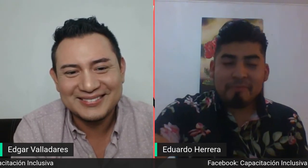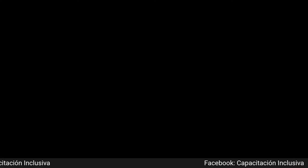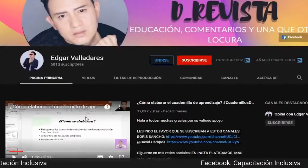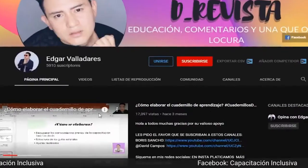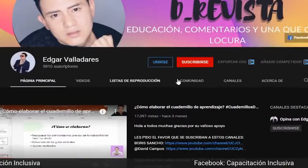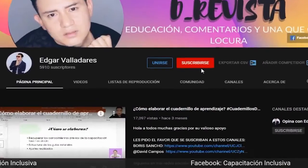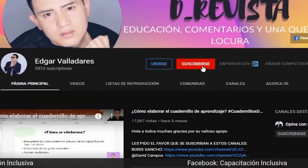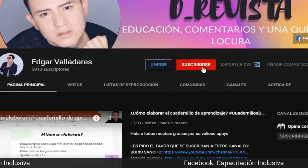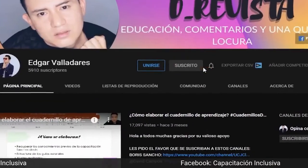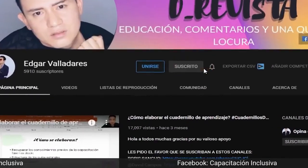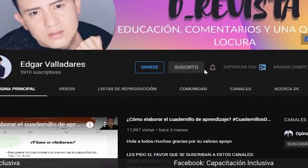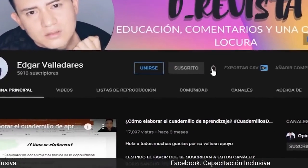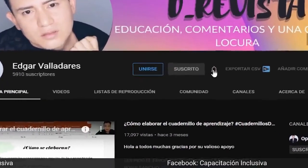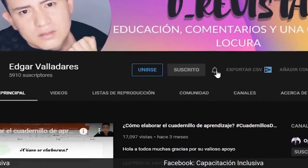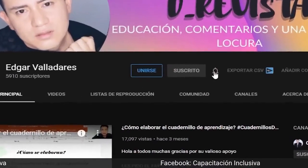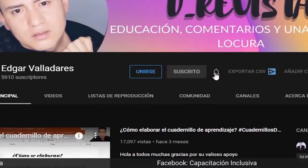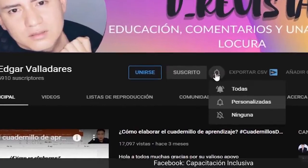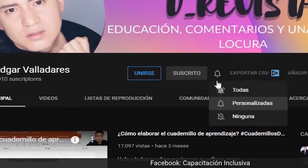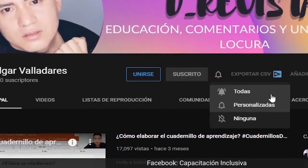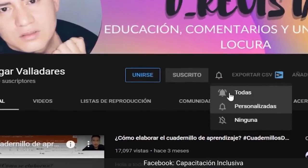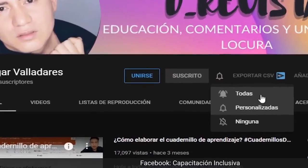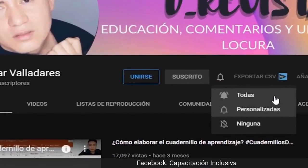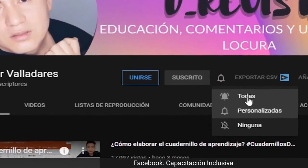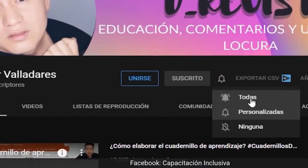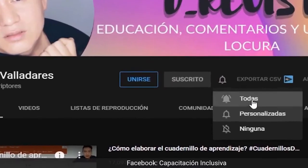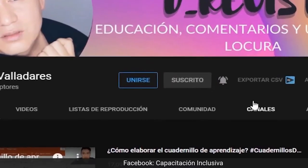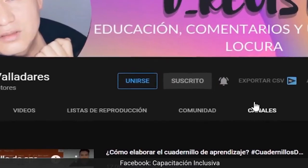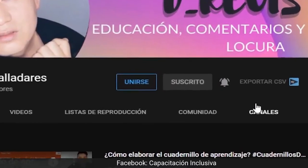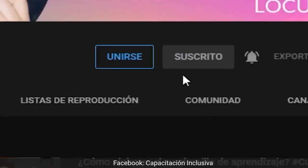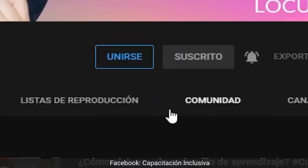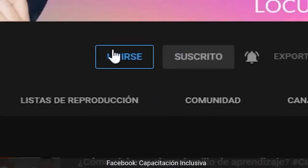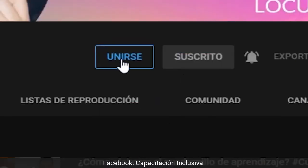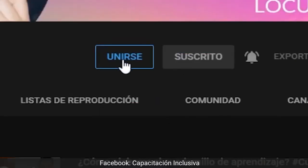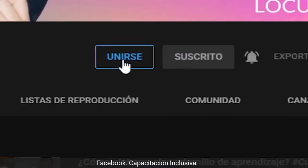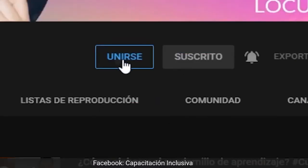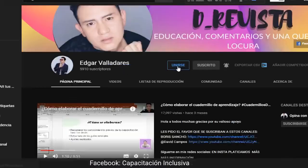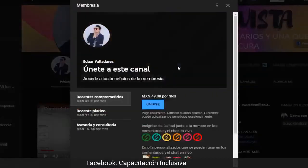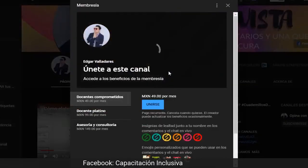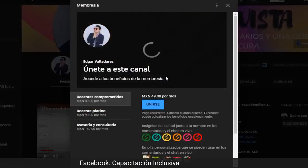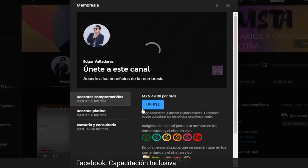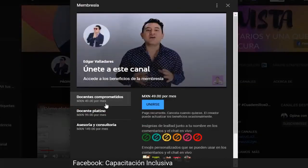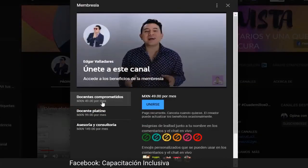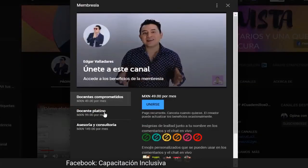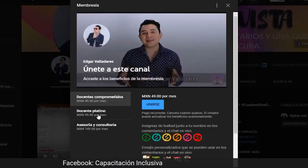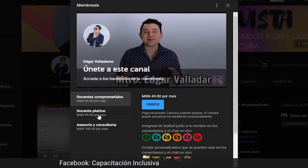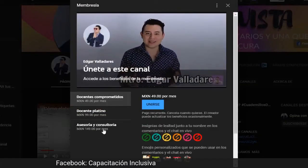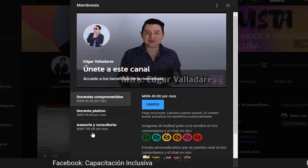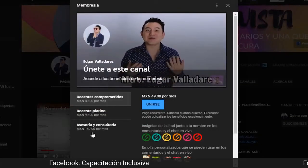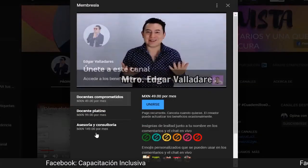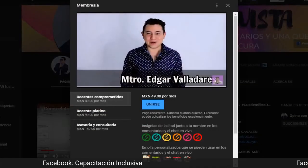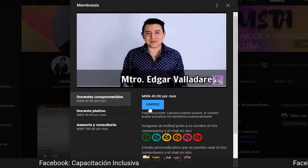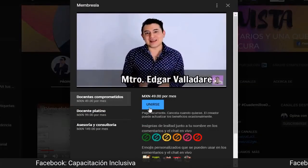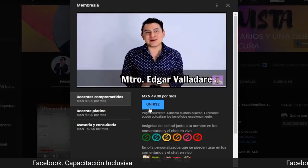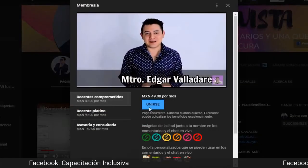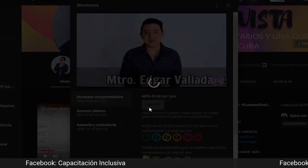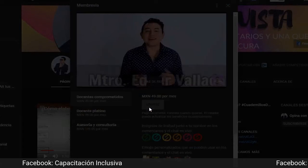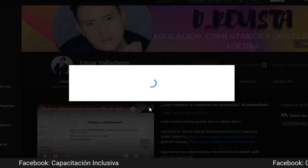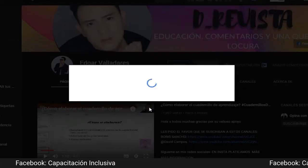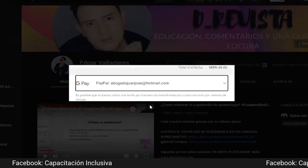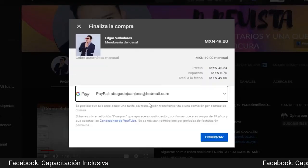During the show. Dándole click aquí. Es importante activar todas las notificaciones. Si quieres recibir beneficios exclusivos, solo debes colocar tu cuenta